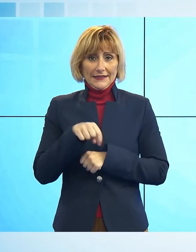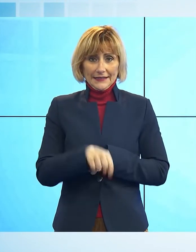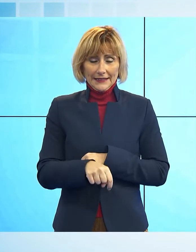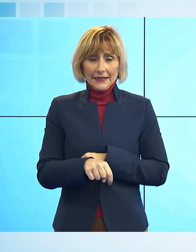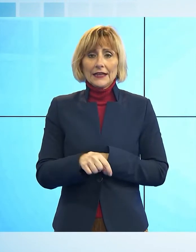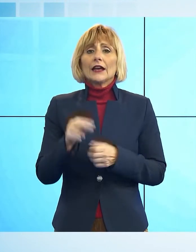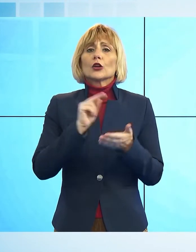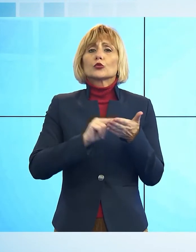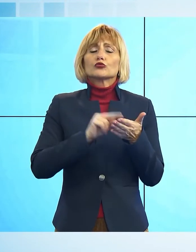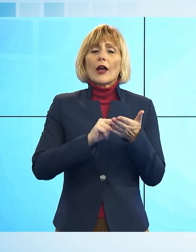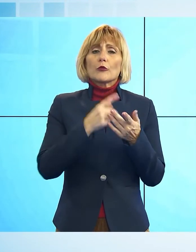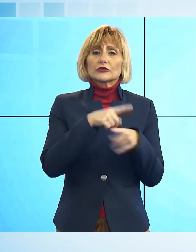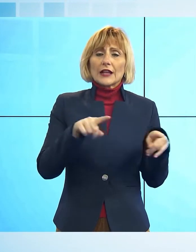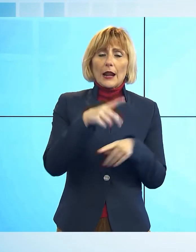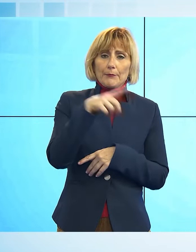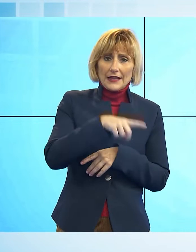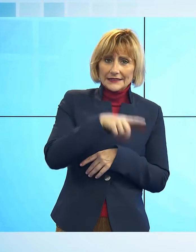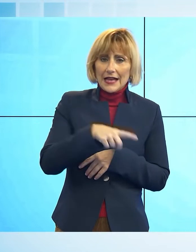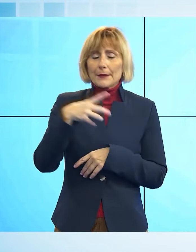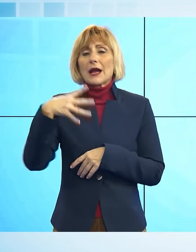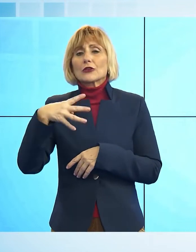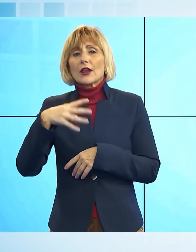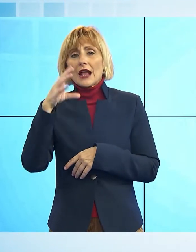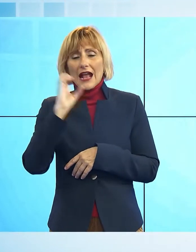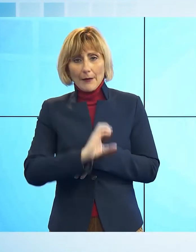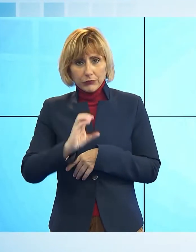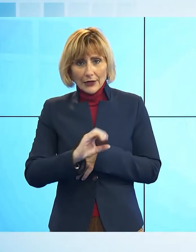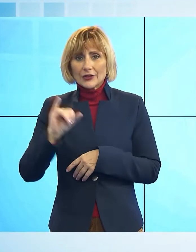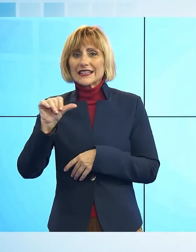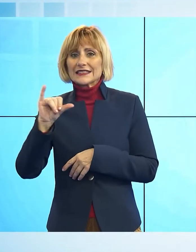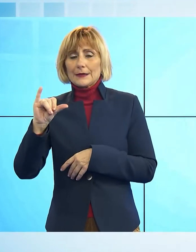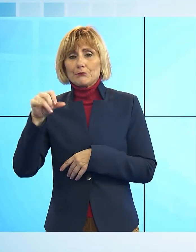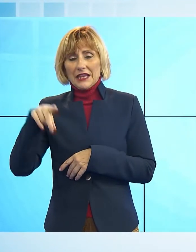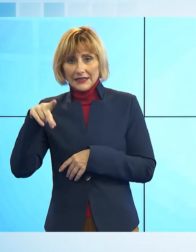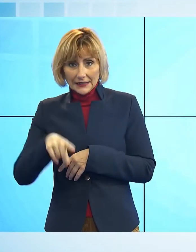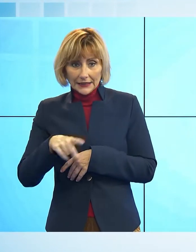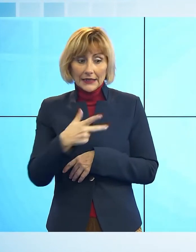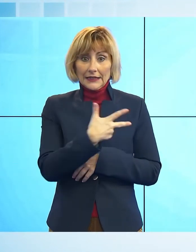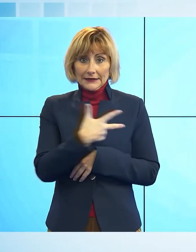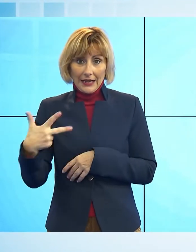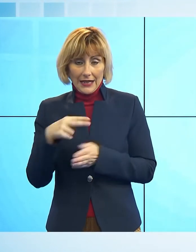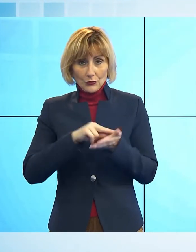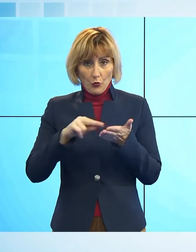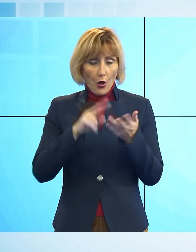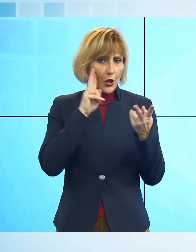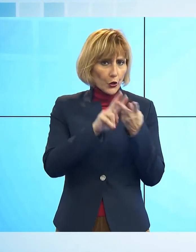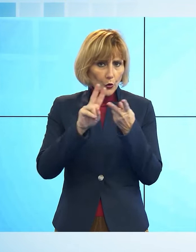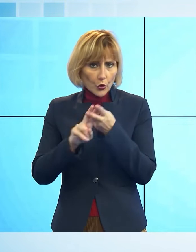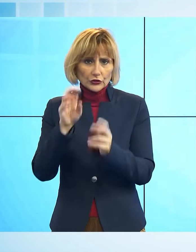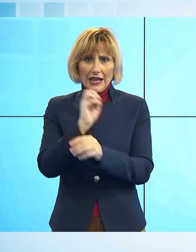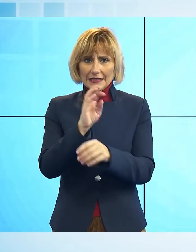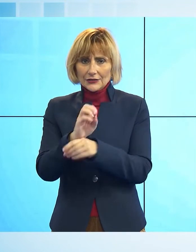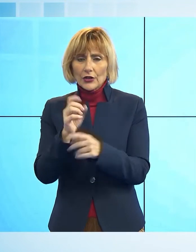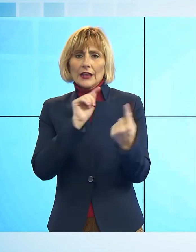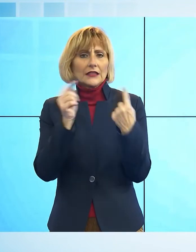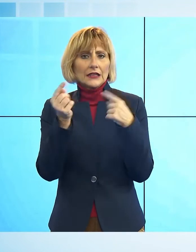Passaglia, del Liceo Scientifico Majorana Capannori e dell'ISI Pertini sono quindi in programma diversi incontri, lezioni e dibattiti con esperti